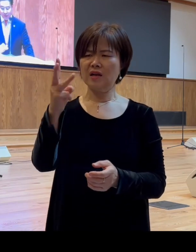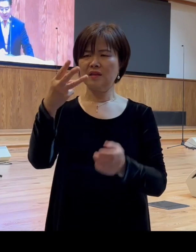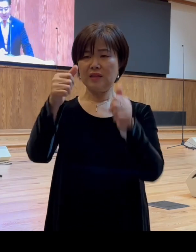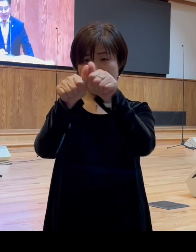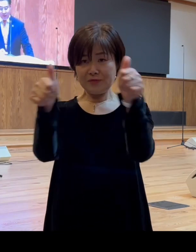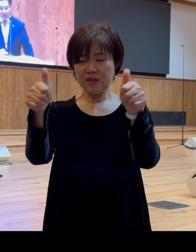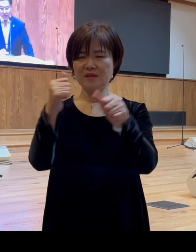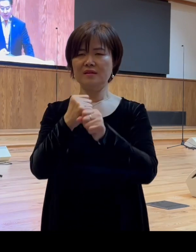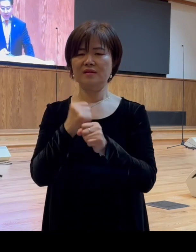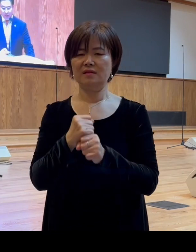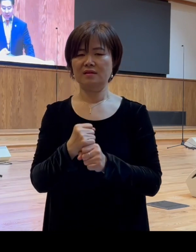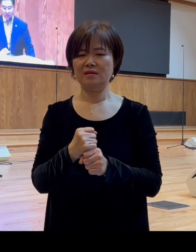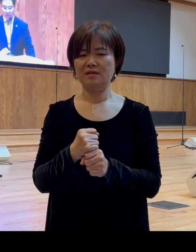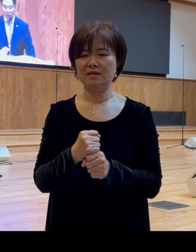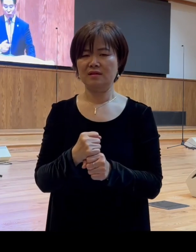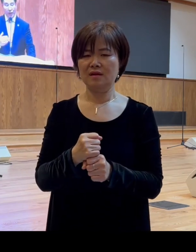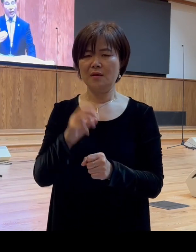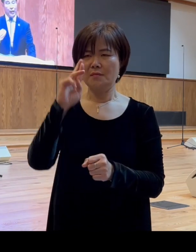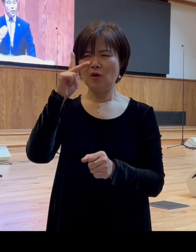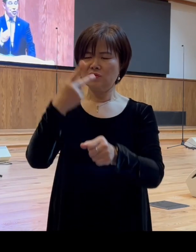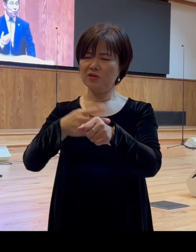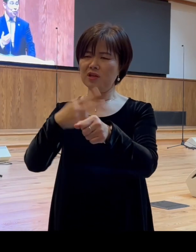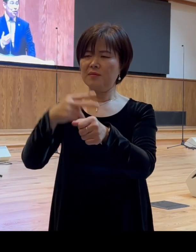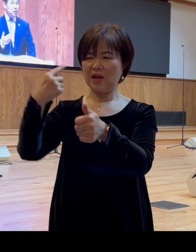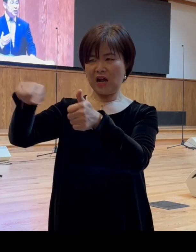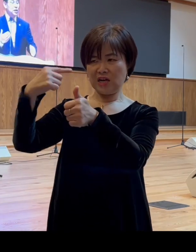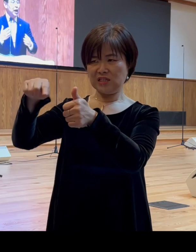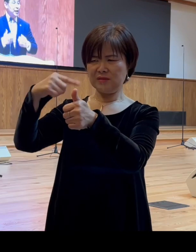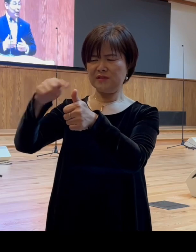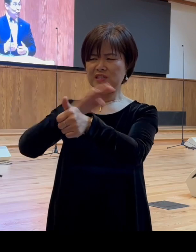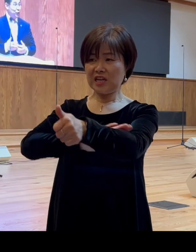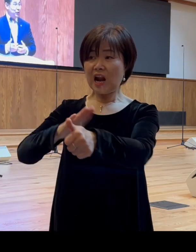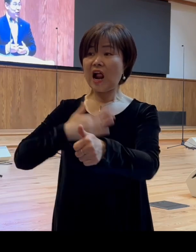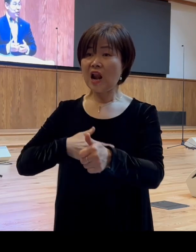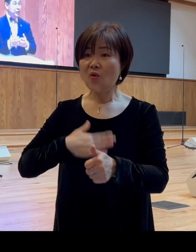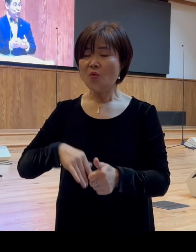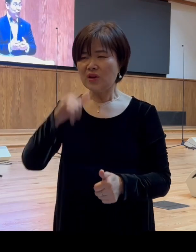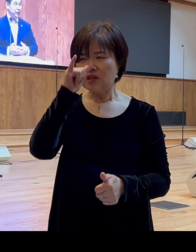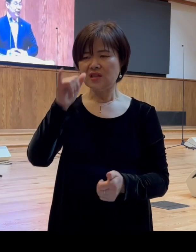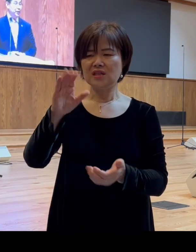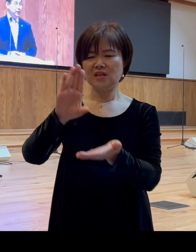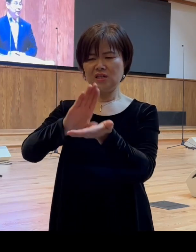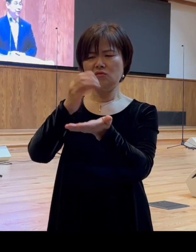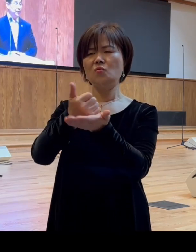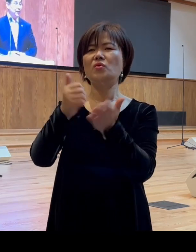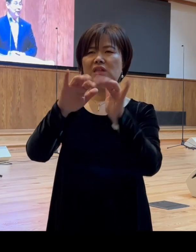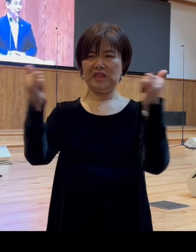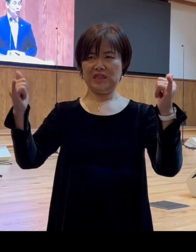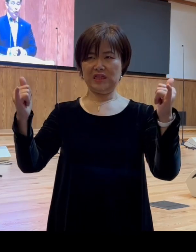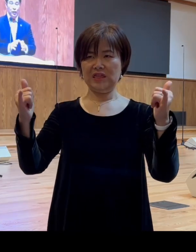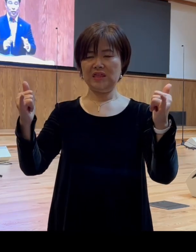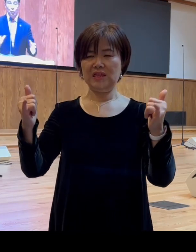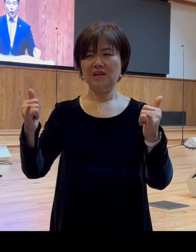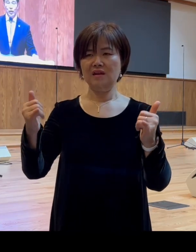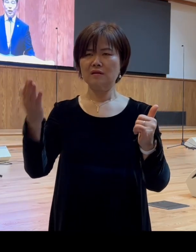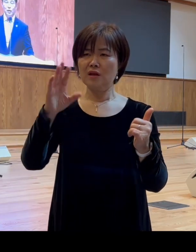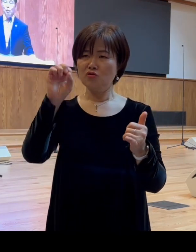바울의 가르침을 잘 알고 있던 그리스도인인데 유대인들이 보니까 바울의